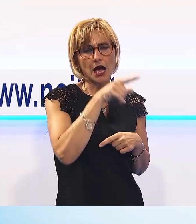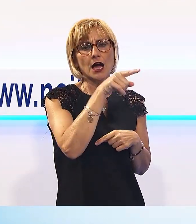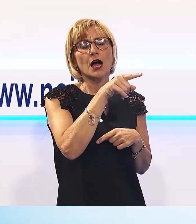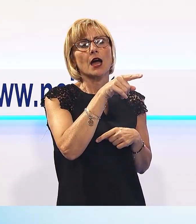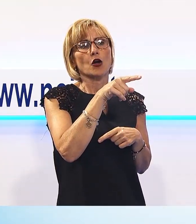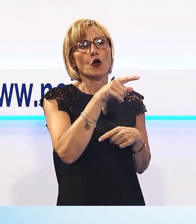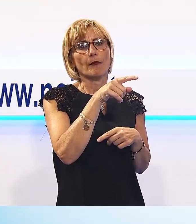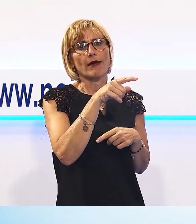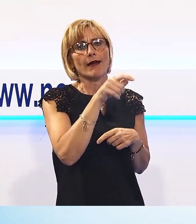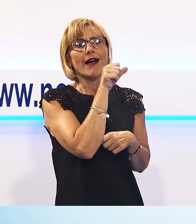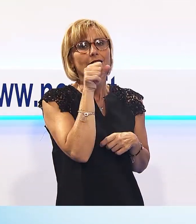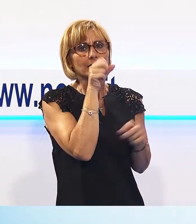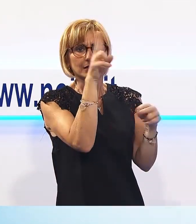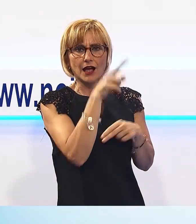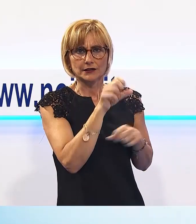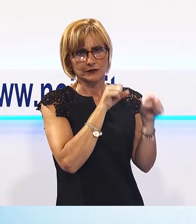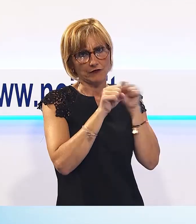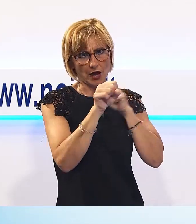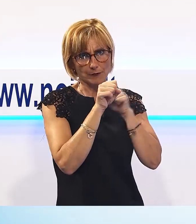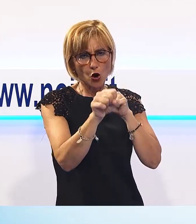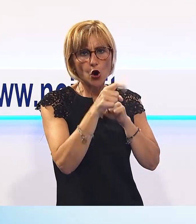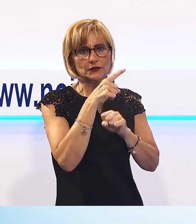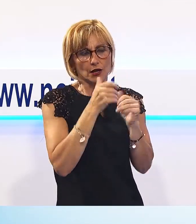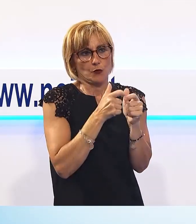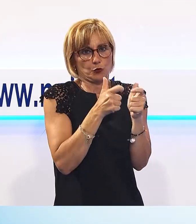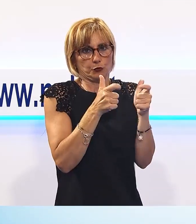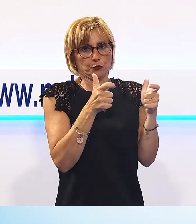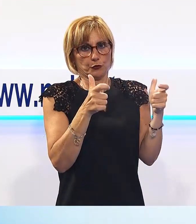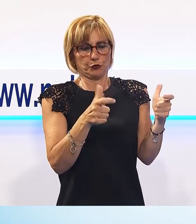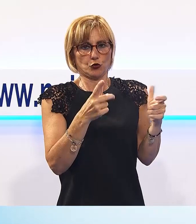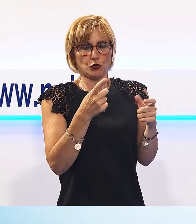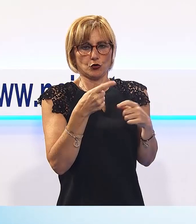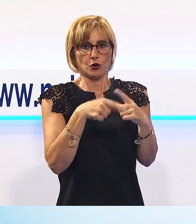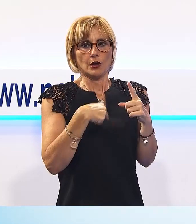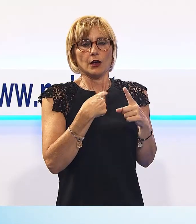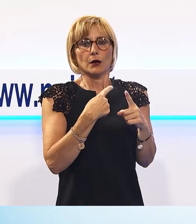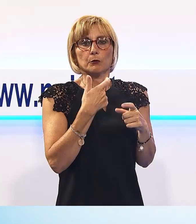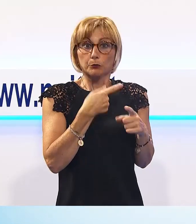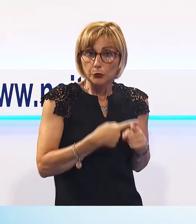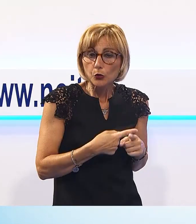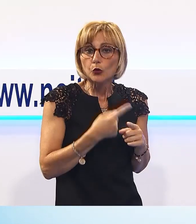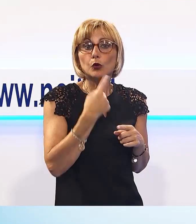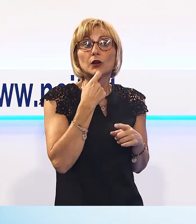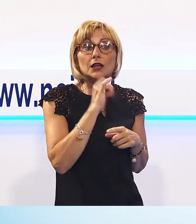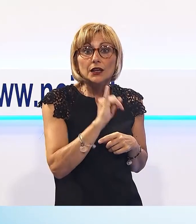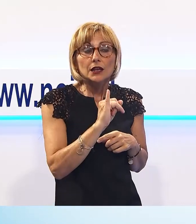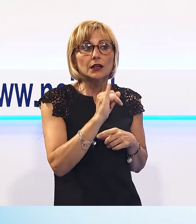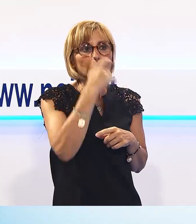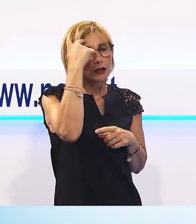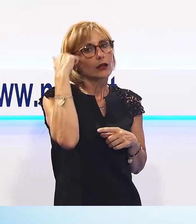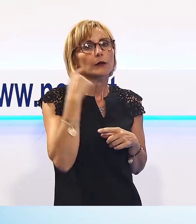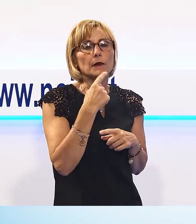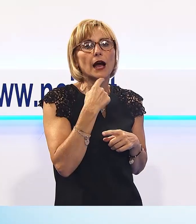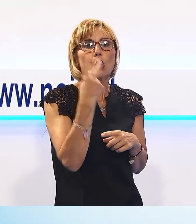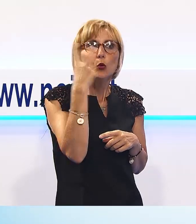non siamo mai, siamo sempre cresciuti, perché Luca se lo merita e ti posso garantire che tutti quelli che dicono, i lucchesi lo